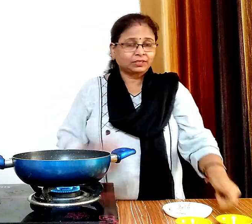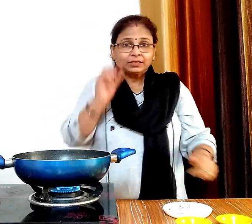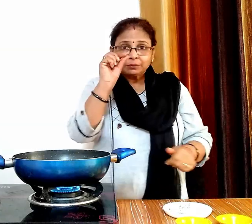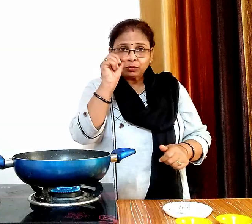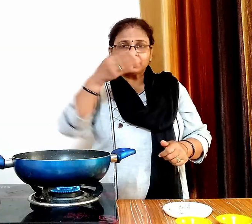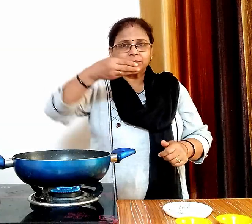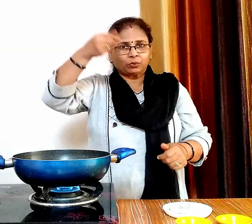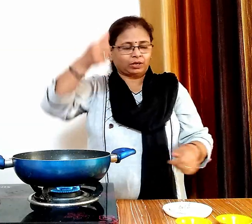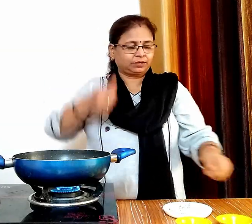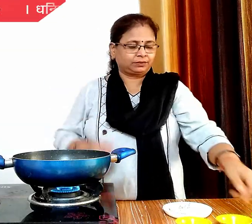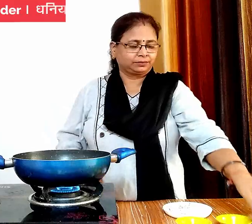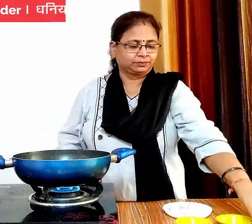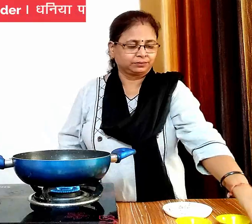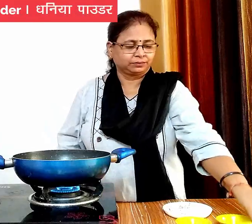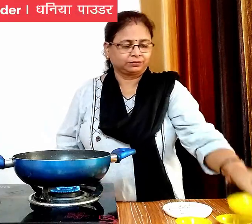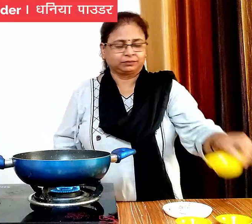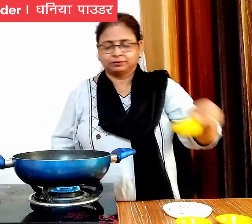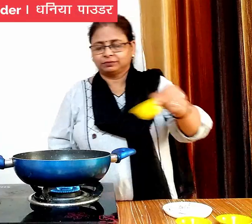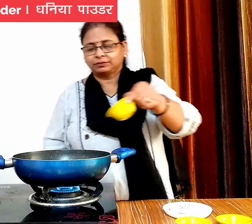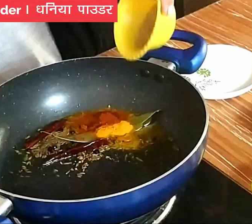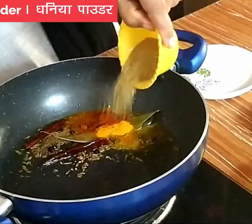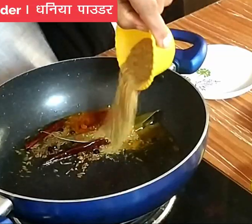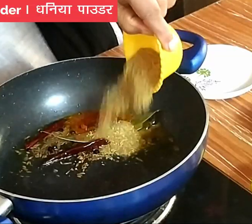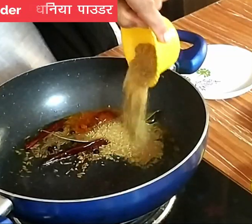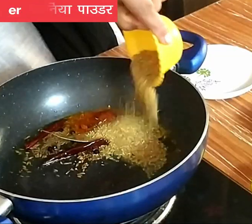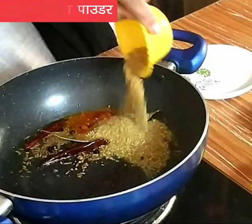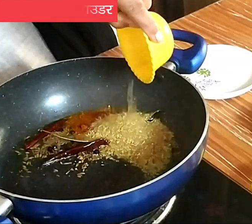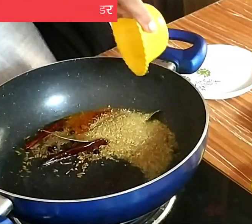और आधा बड़ा चमच धनिया पाउडर डालकर थोड़ा चला लेंगे